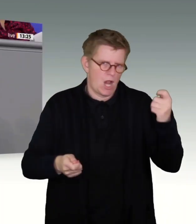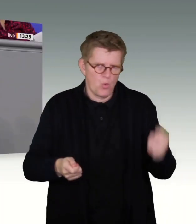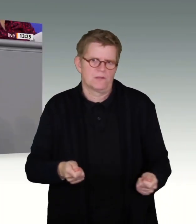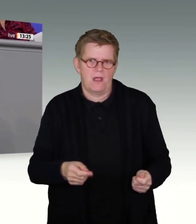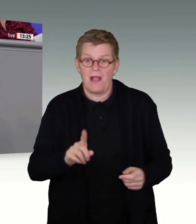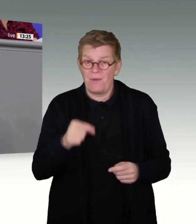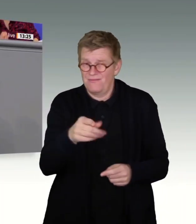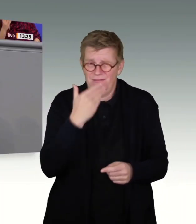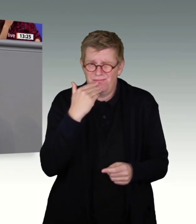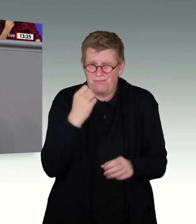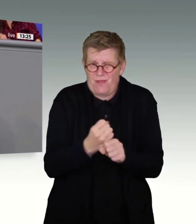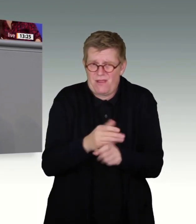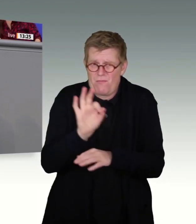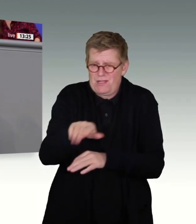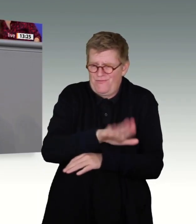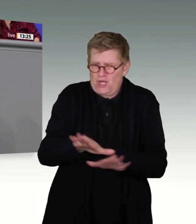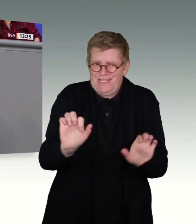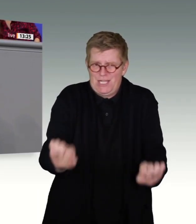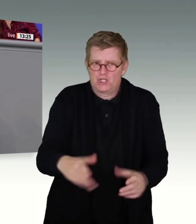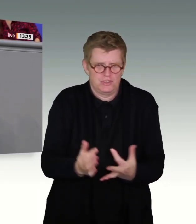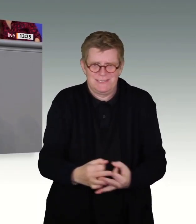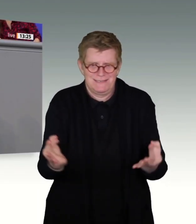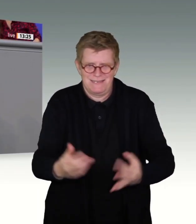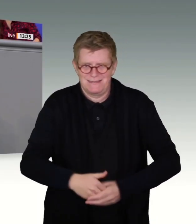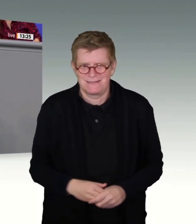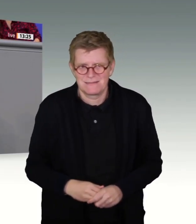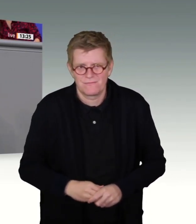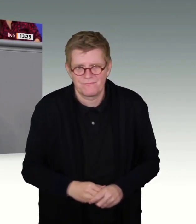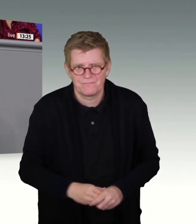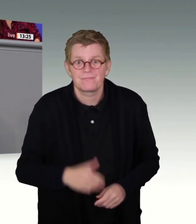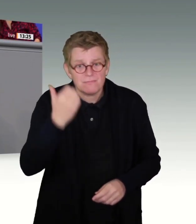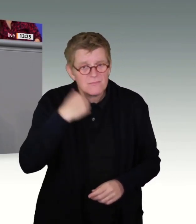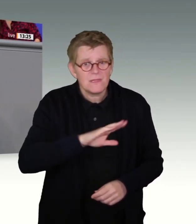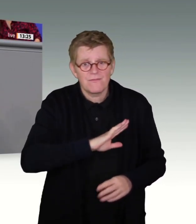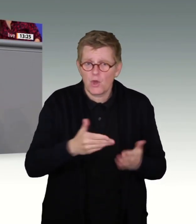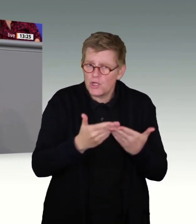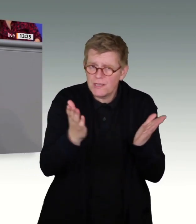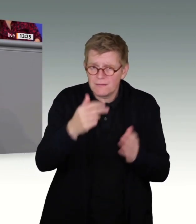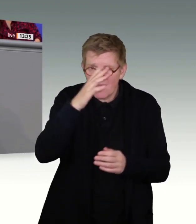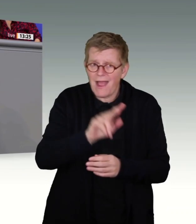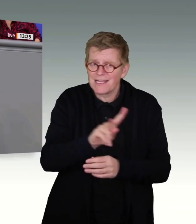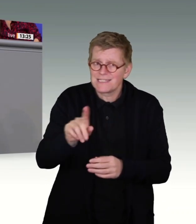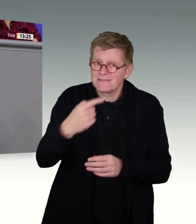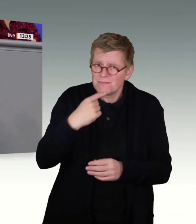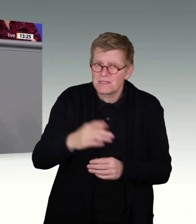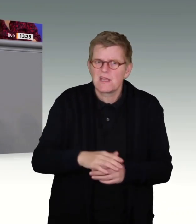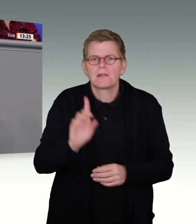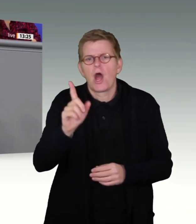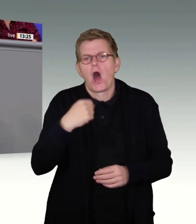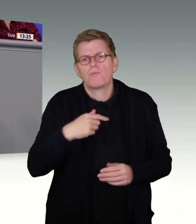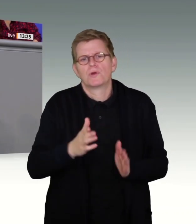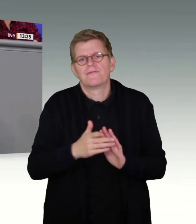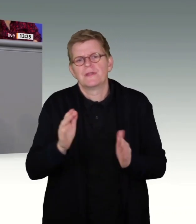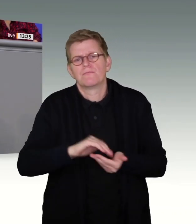oder den Ermittlerinnen und Ermittlern Instrumente an die Hand geben würde. Liebe Kolleginnen und Kollegen, Herr Krings, Sie haben uns unterstellt, wir würden hier sagen, die